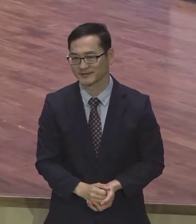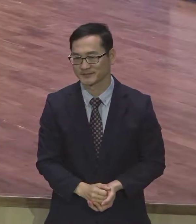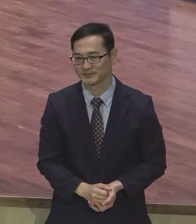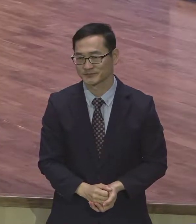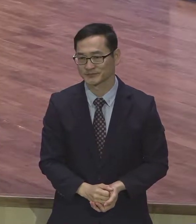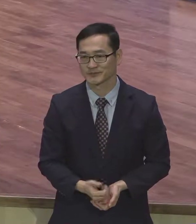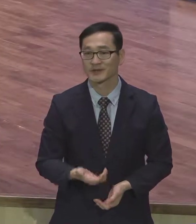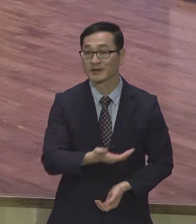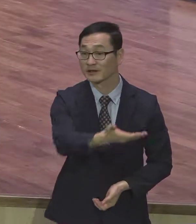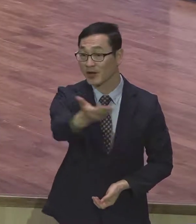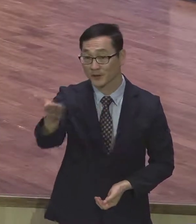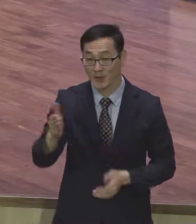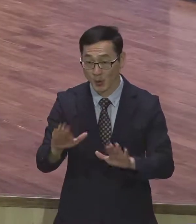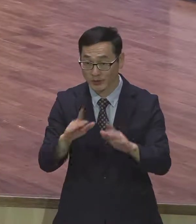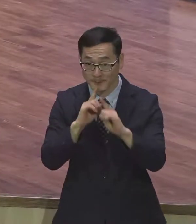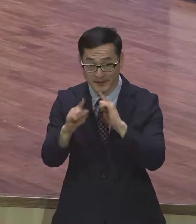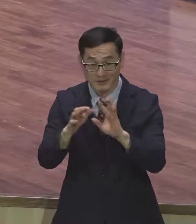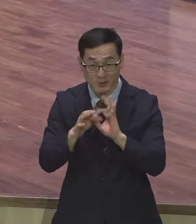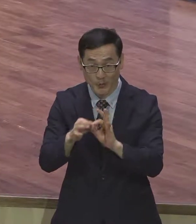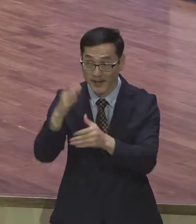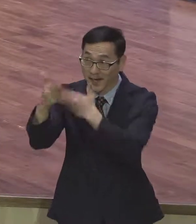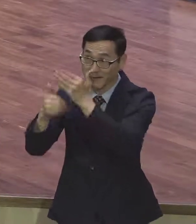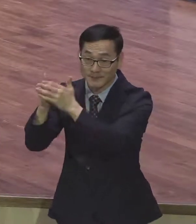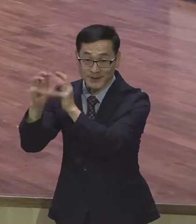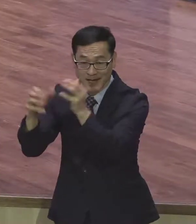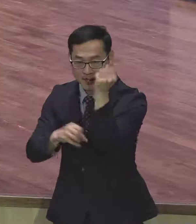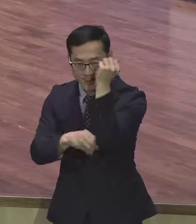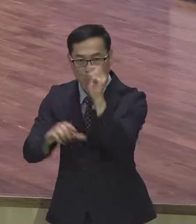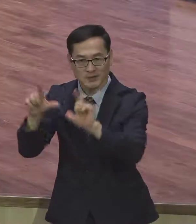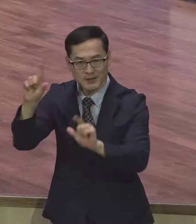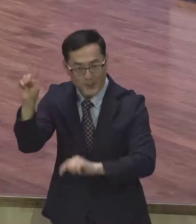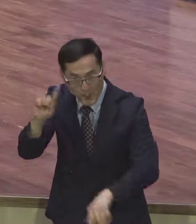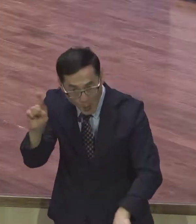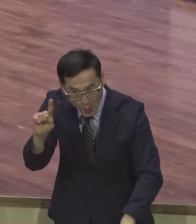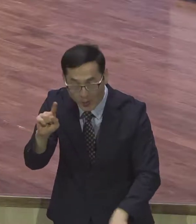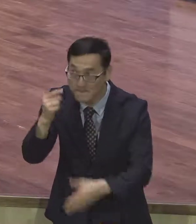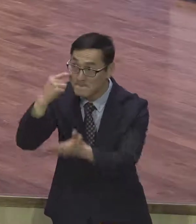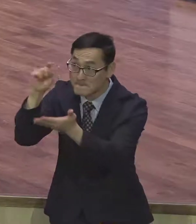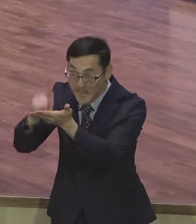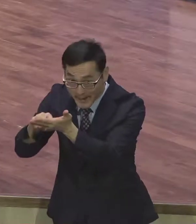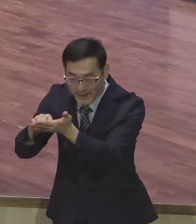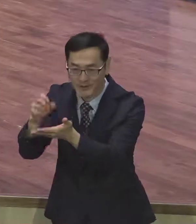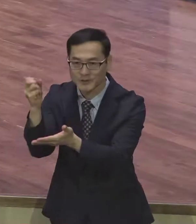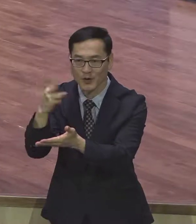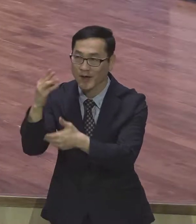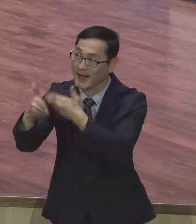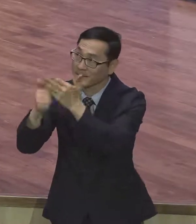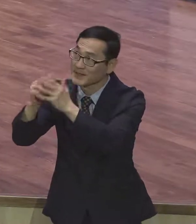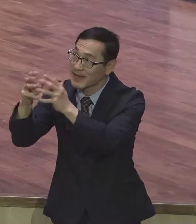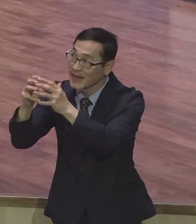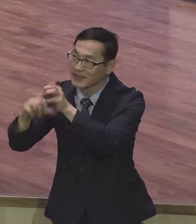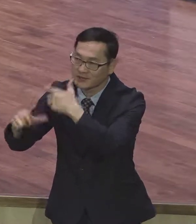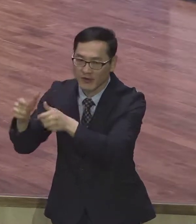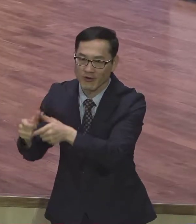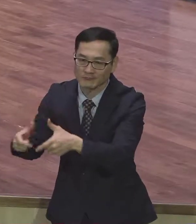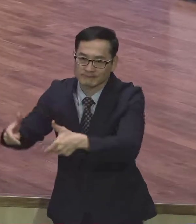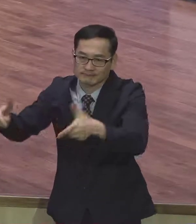오늘 말씀 통해서 하나님 말아 본질이 무엇인지 분명히 발견하고 하나님 말아 확장해 나가는 그리스도의